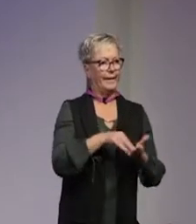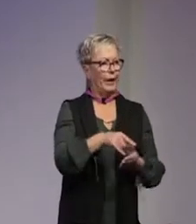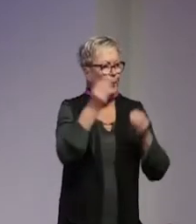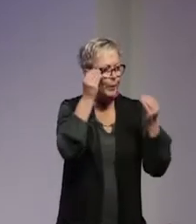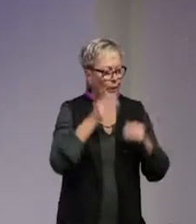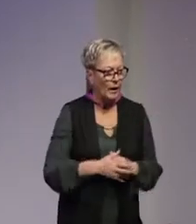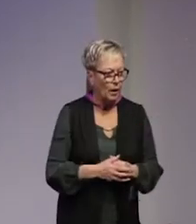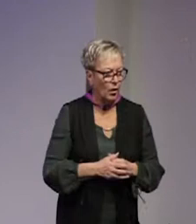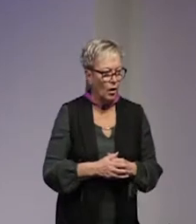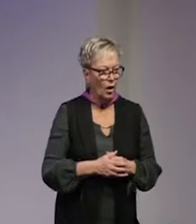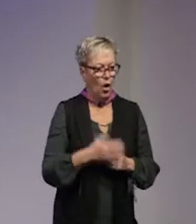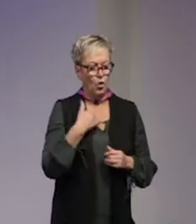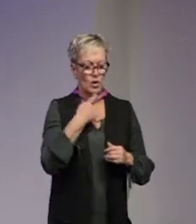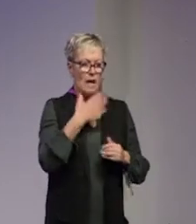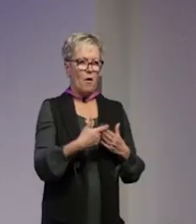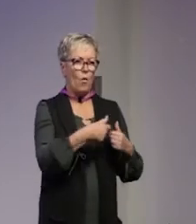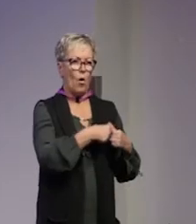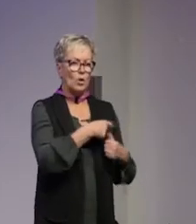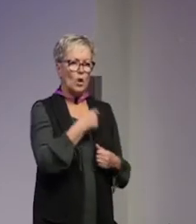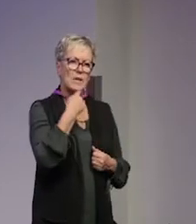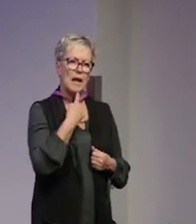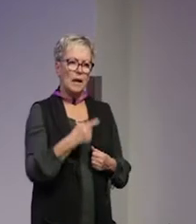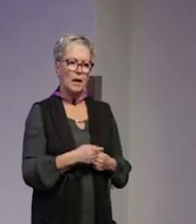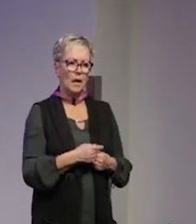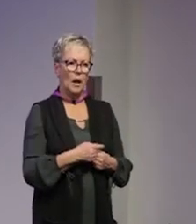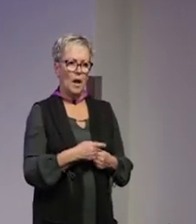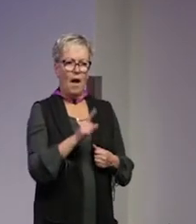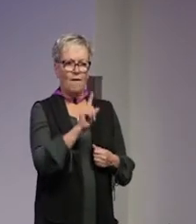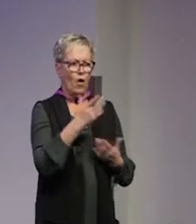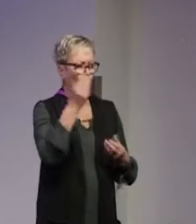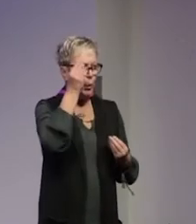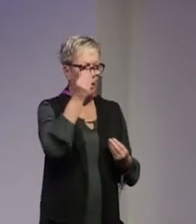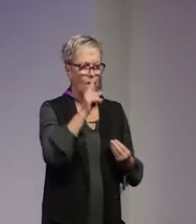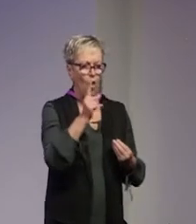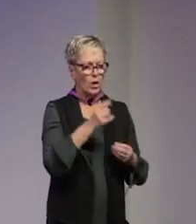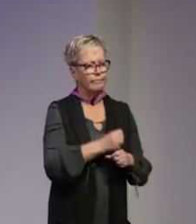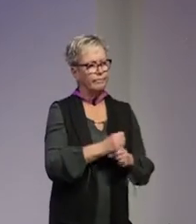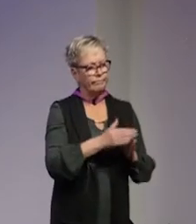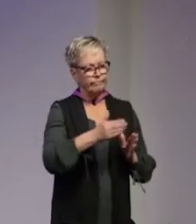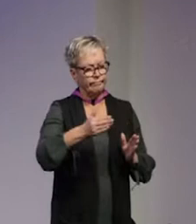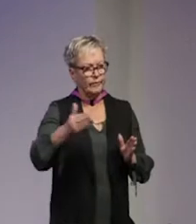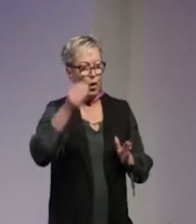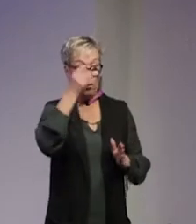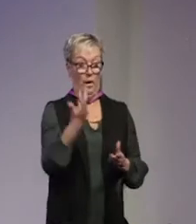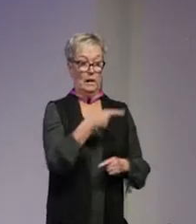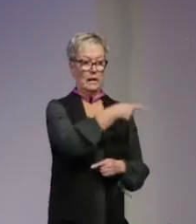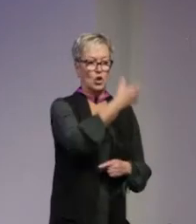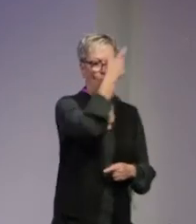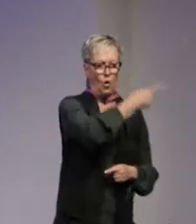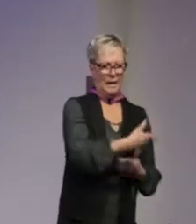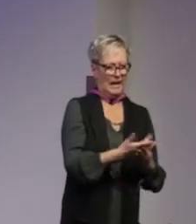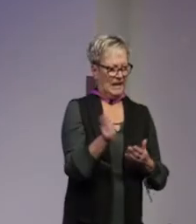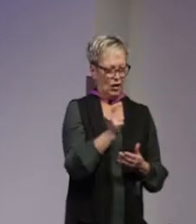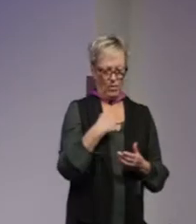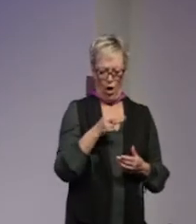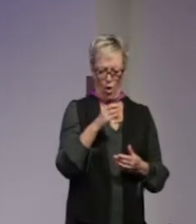och så säger man från Norrlands sida också ja men vad är utbildningarna vad är kontinuerliga utbildningar norr om Stockholm det finns inte en chans att